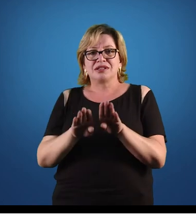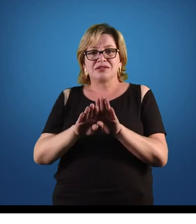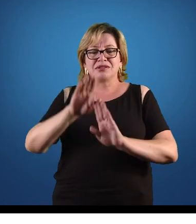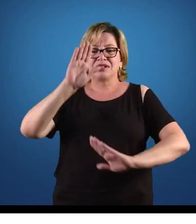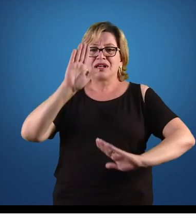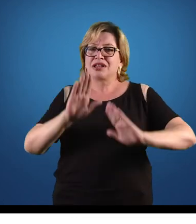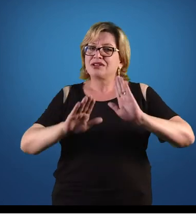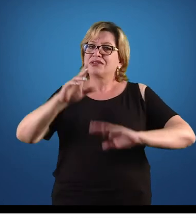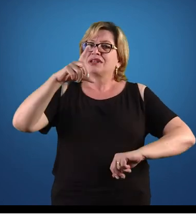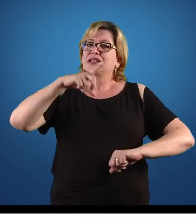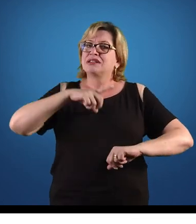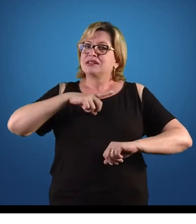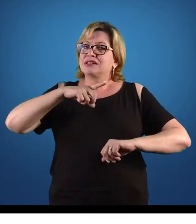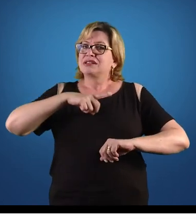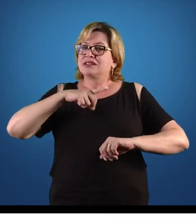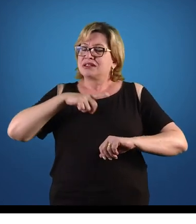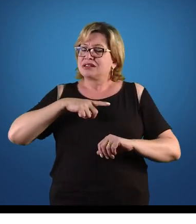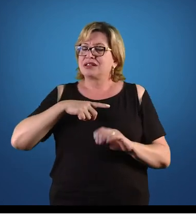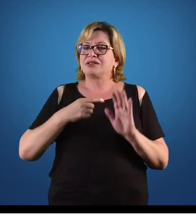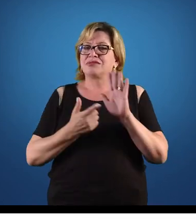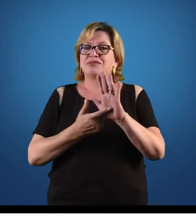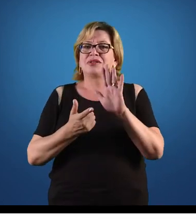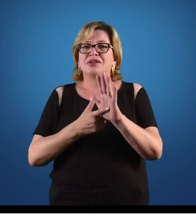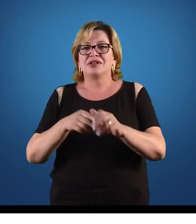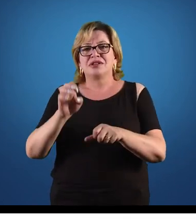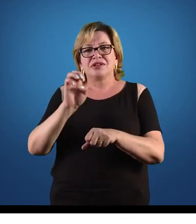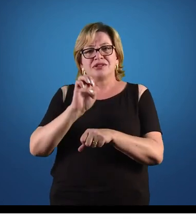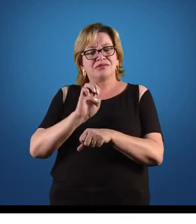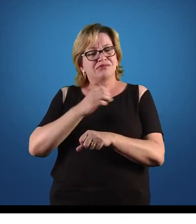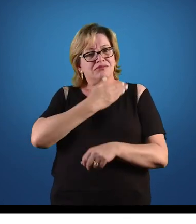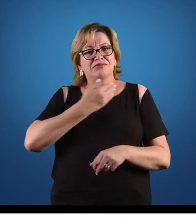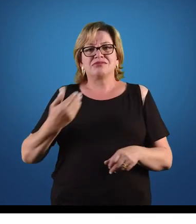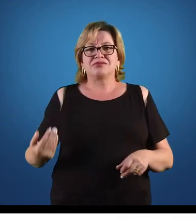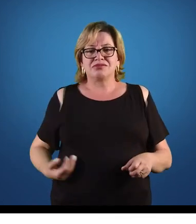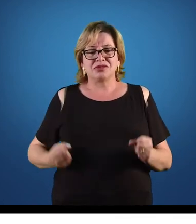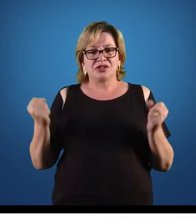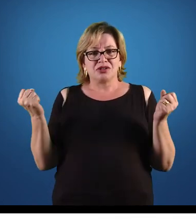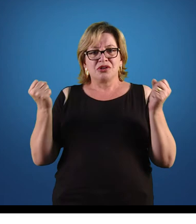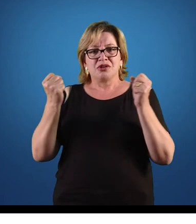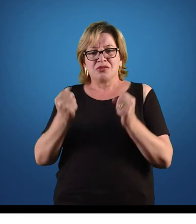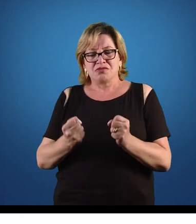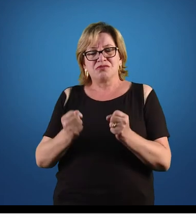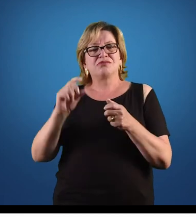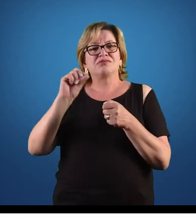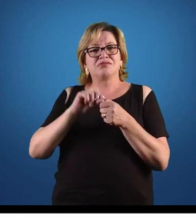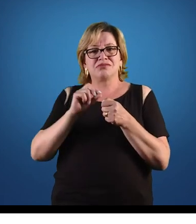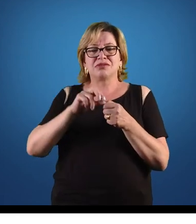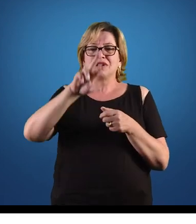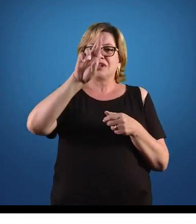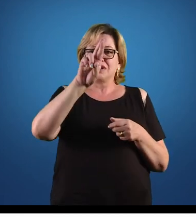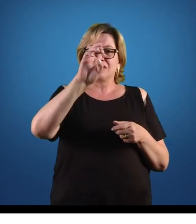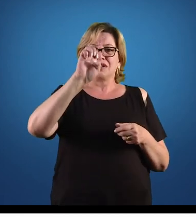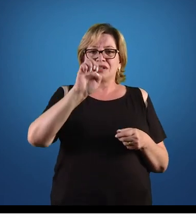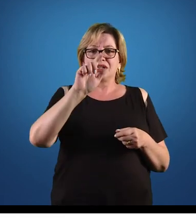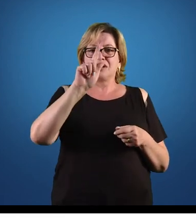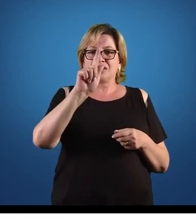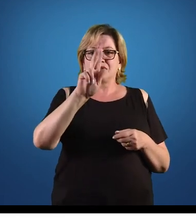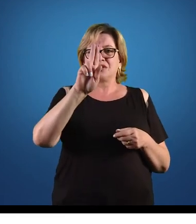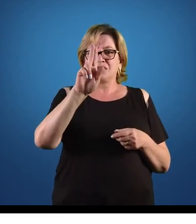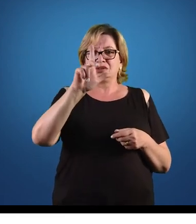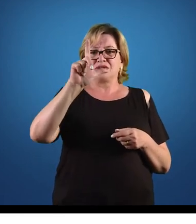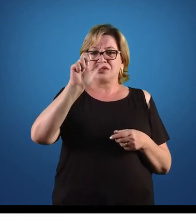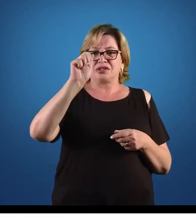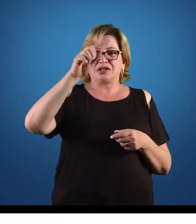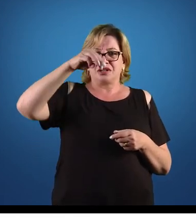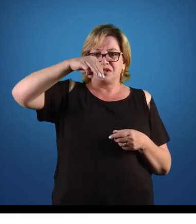determinações para que o Estado faça a sua regulamentação, tá? Então, é, com esses